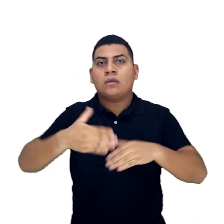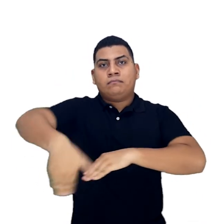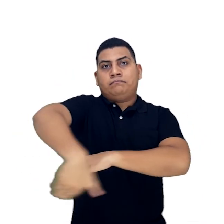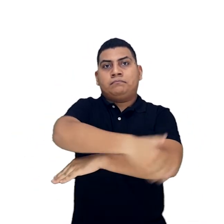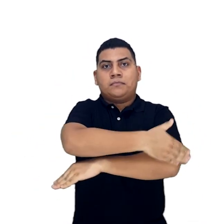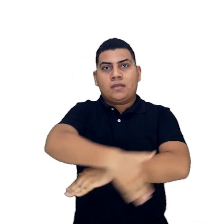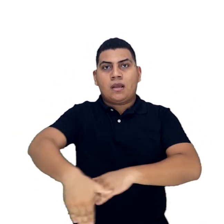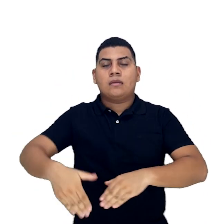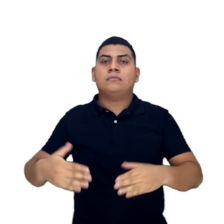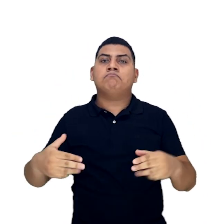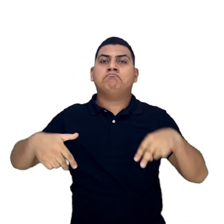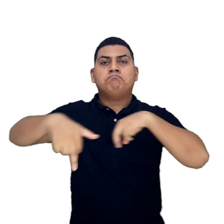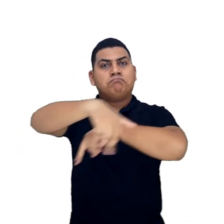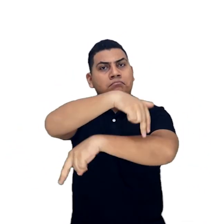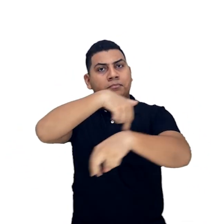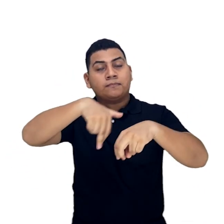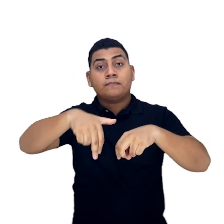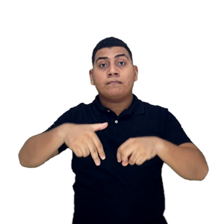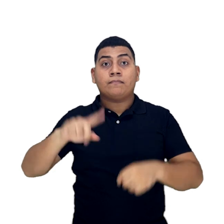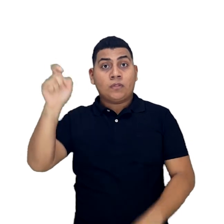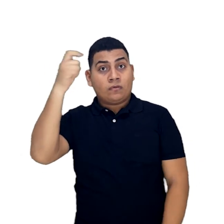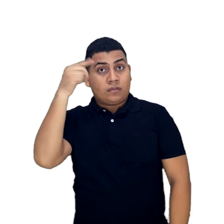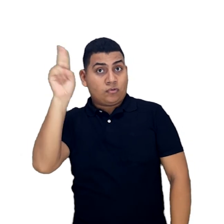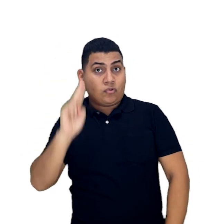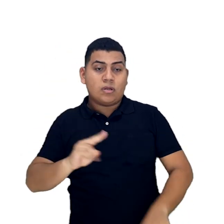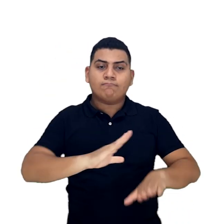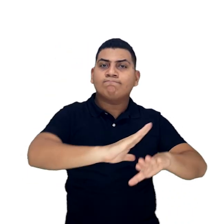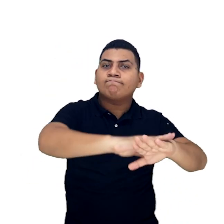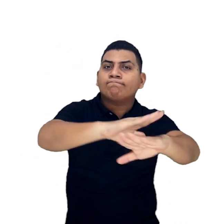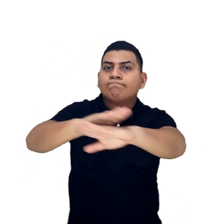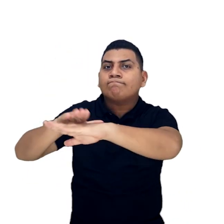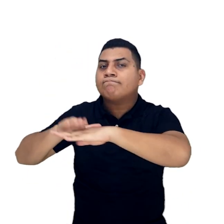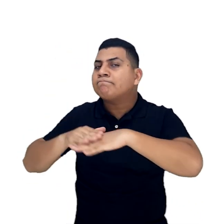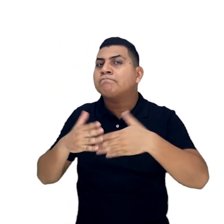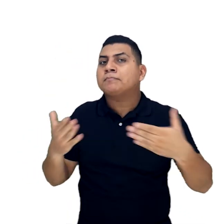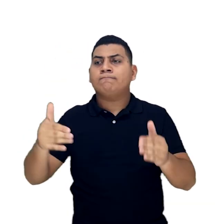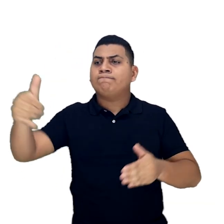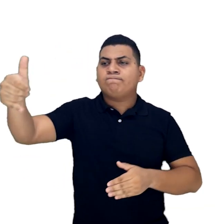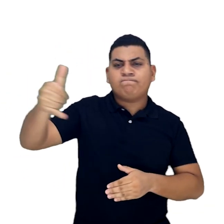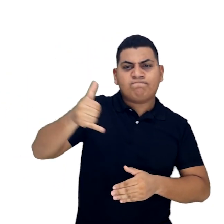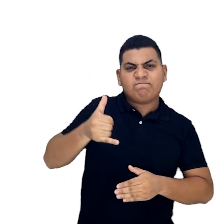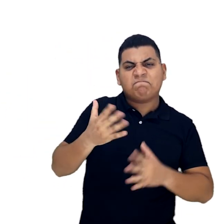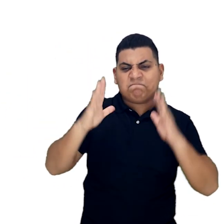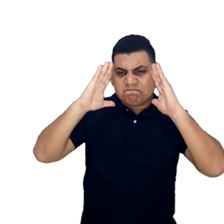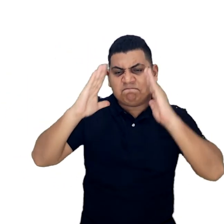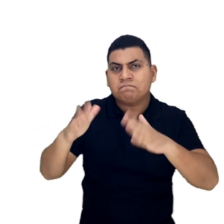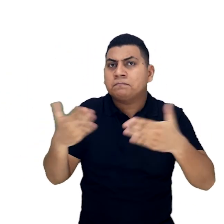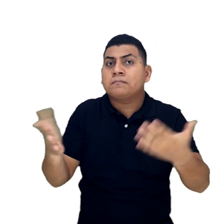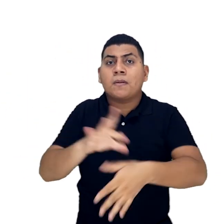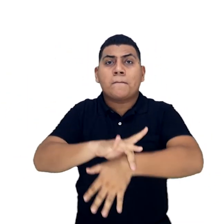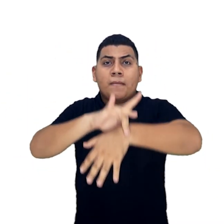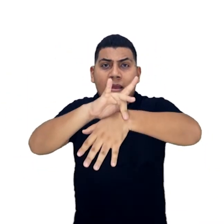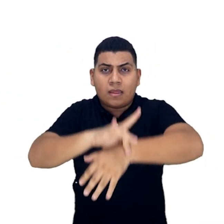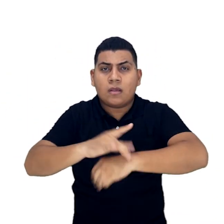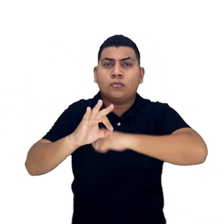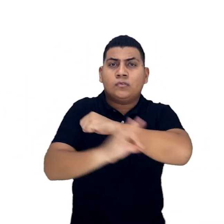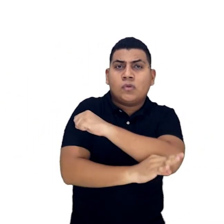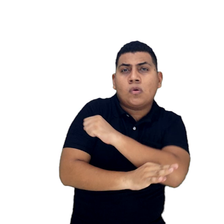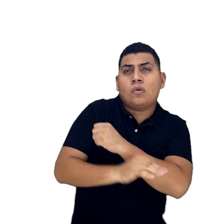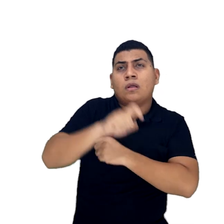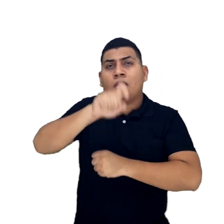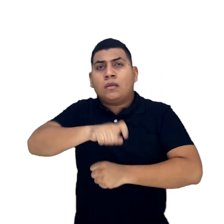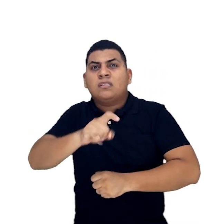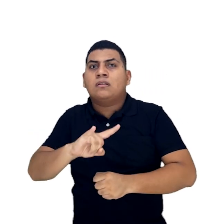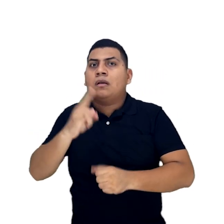espacios públicos. La Gobernación de Sucre invita a la comunidad a que haga uso de las líneas destinadas a la atención para recibir